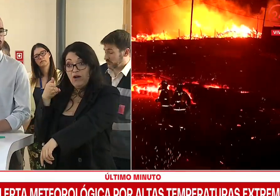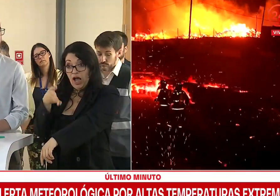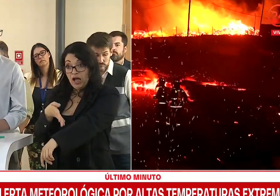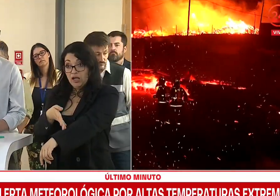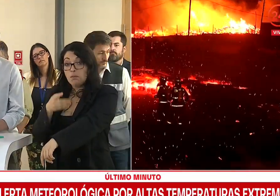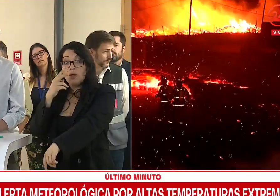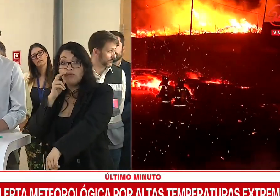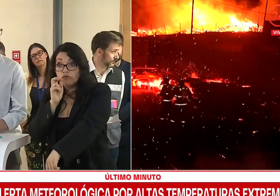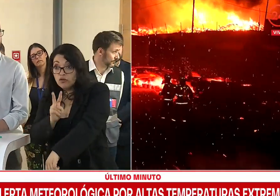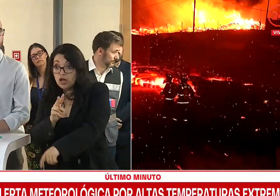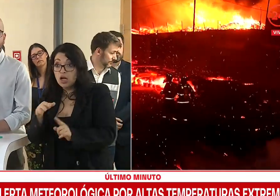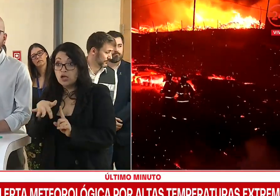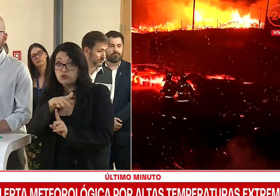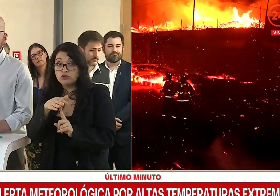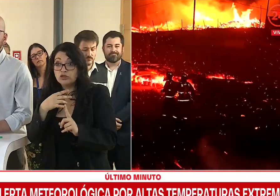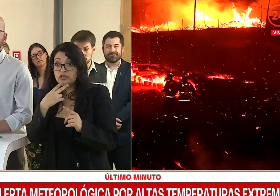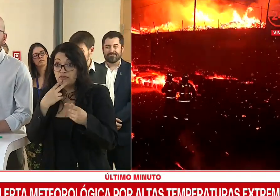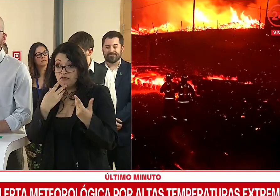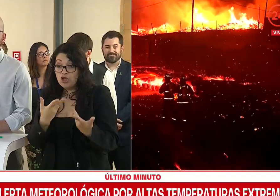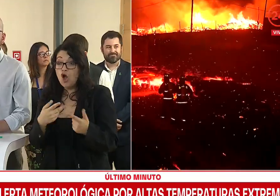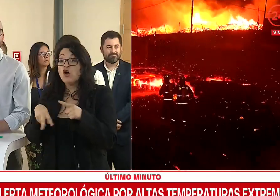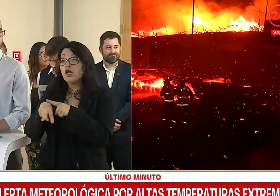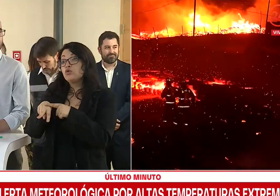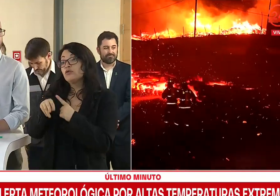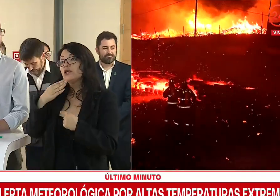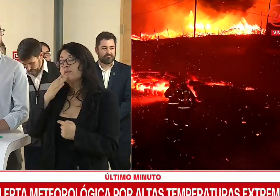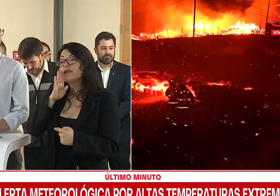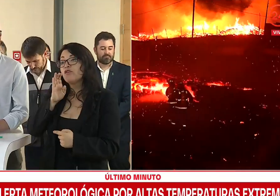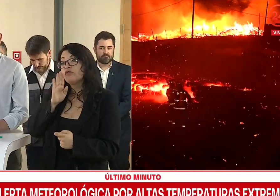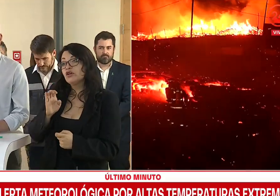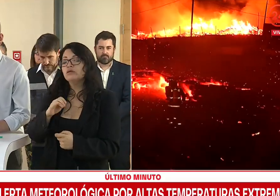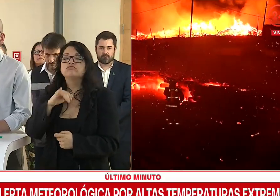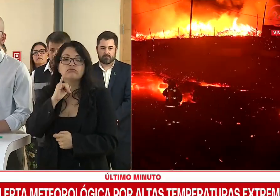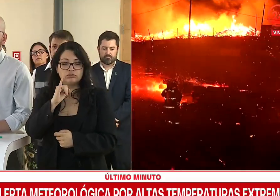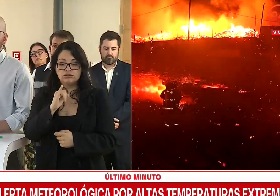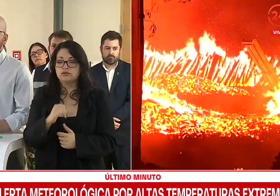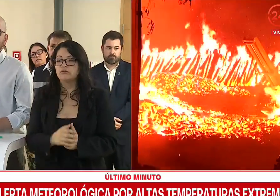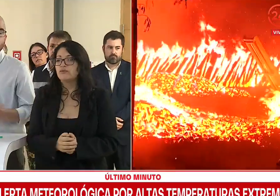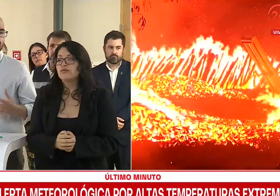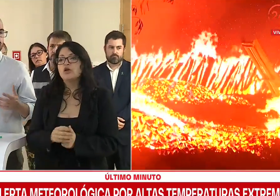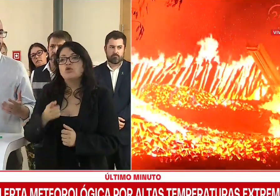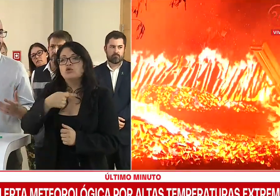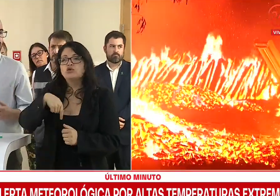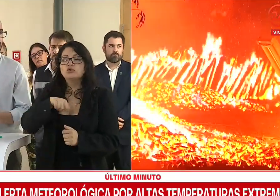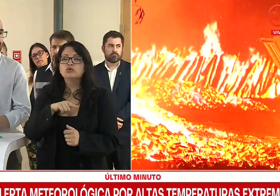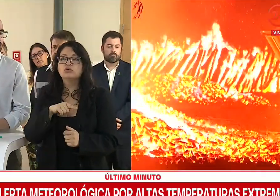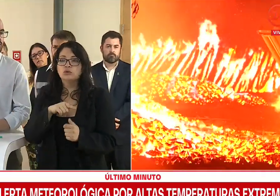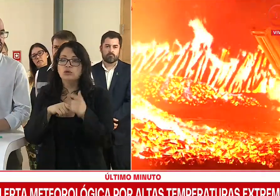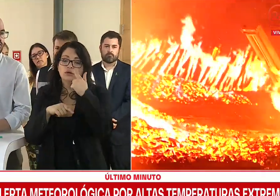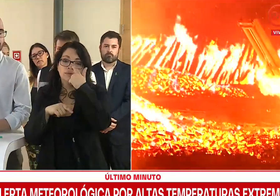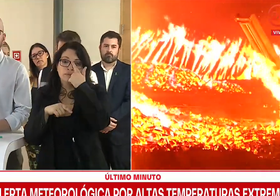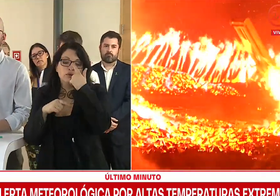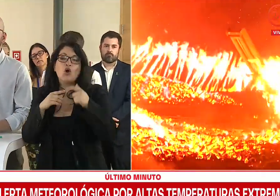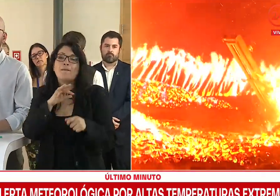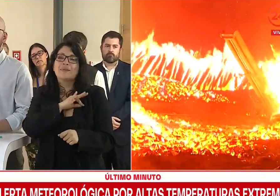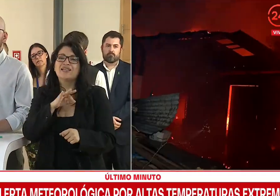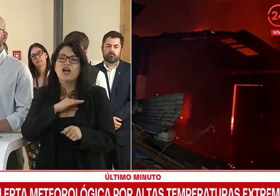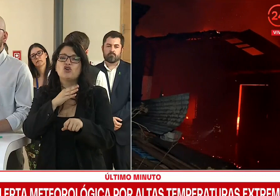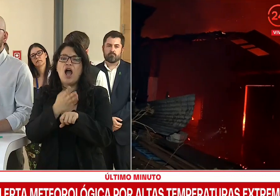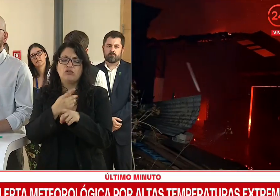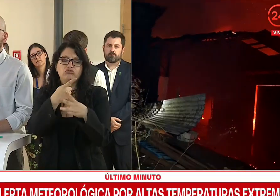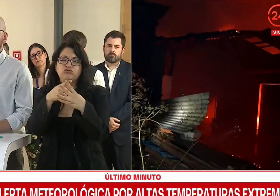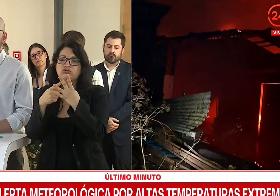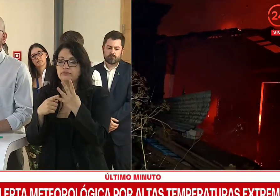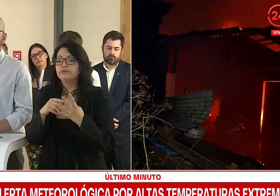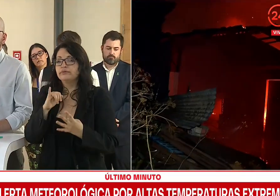entonces cerciorarse de la situación que se está viviendo en Ñuble y en el Bío Bío también? Así es, vamos a desplegarnos entre los distintos ministerios,